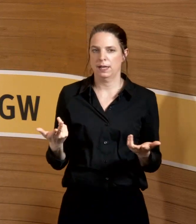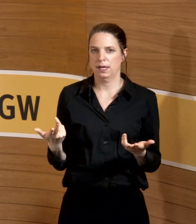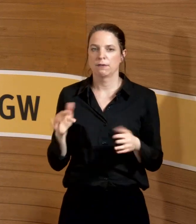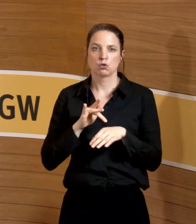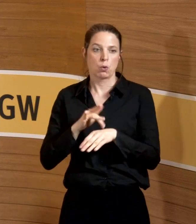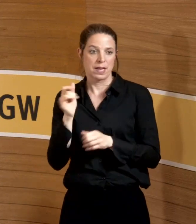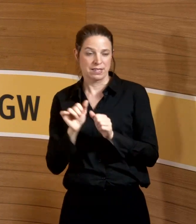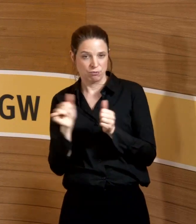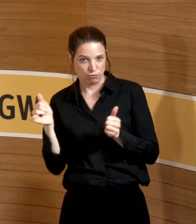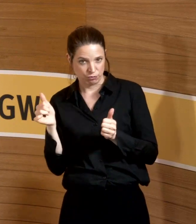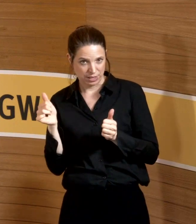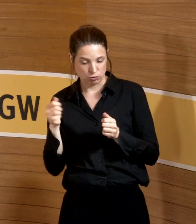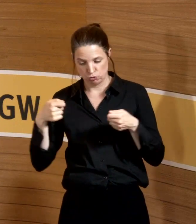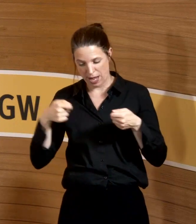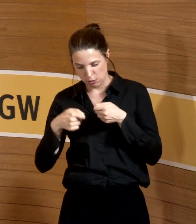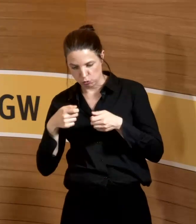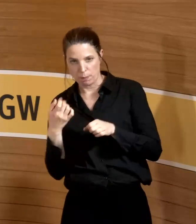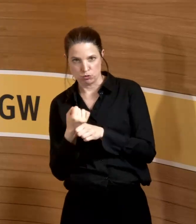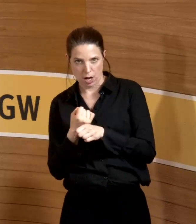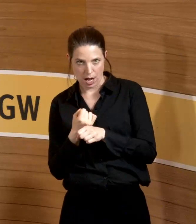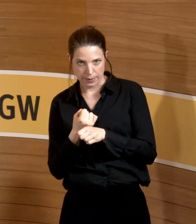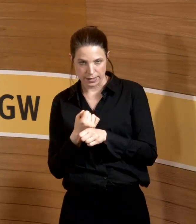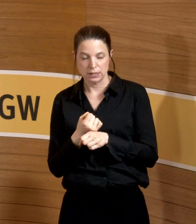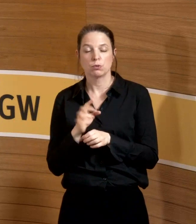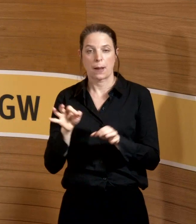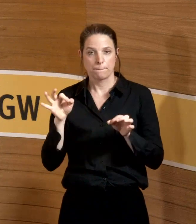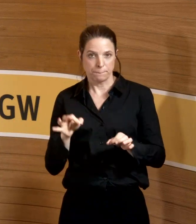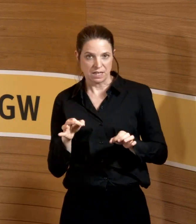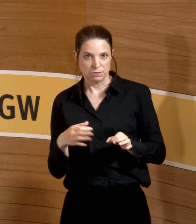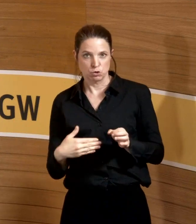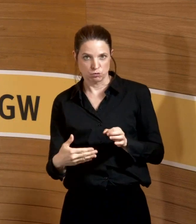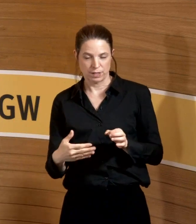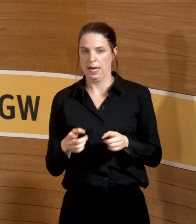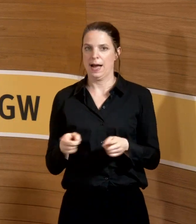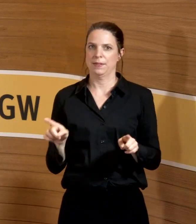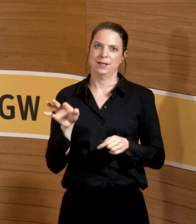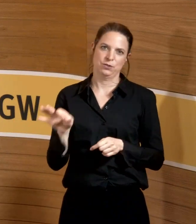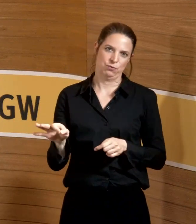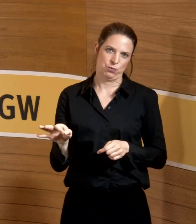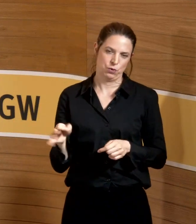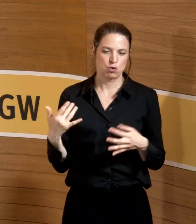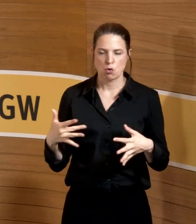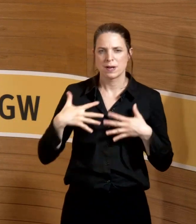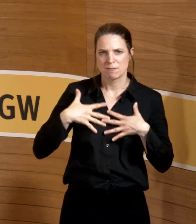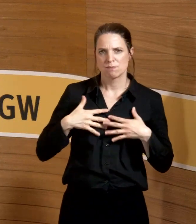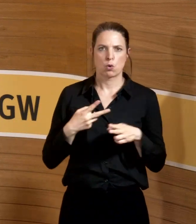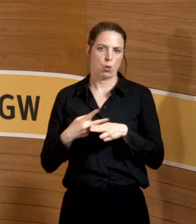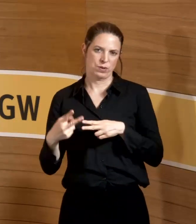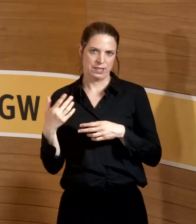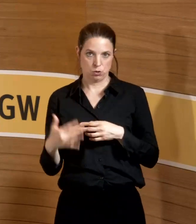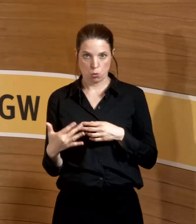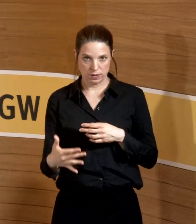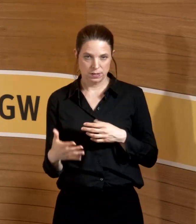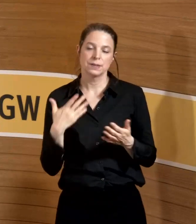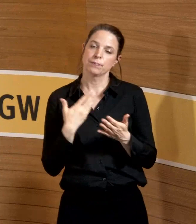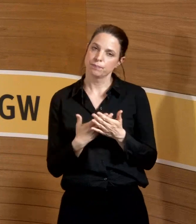im Einarbeiten ist in dieser Technik und dann schwanger wird, sieht das vielleicht ein bisschen anders und deswegen muss